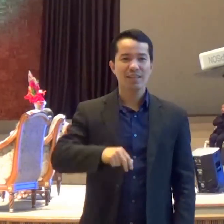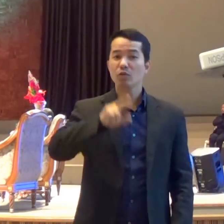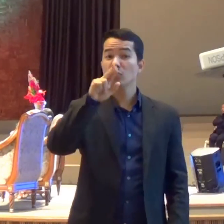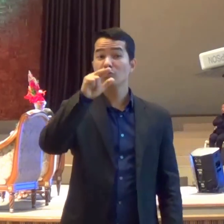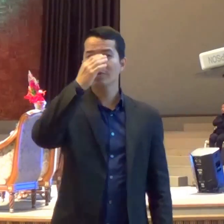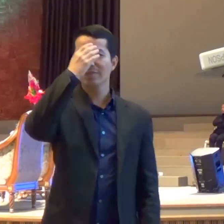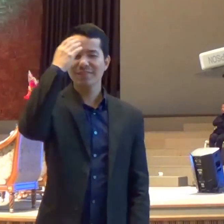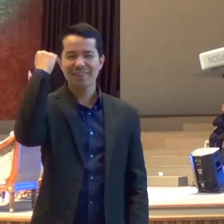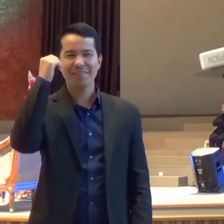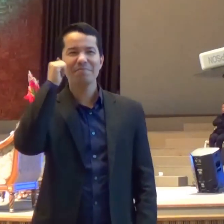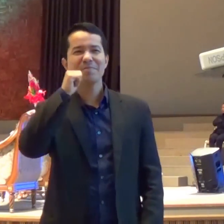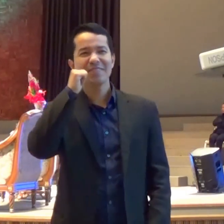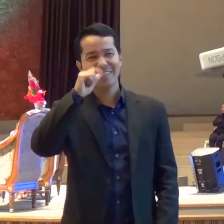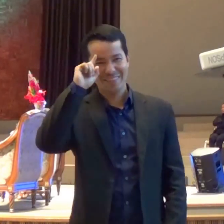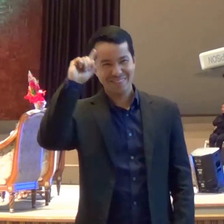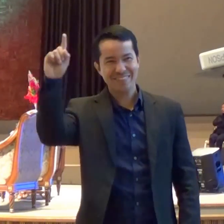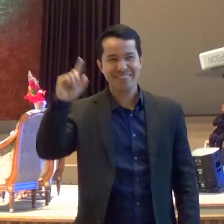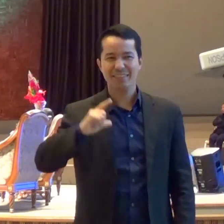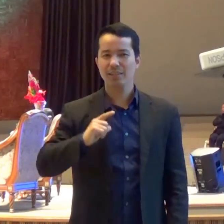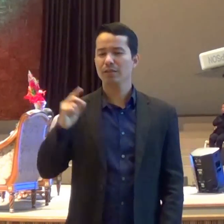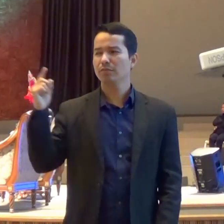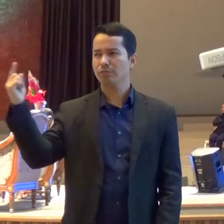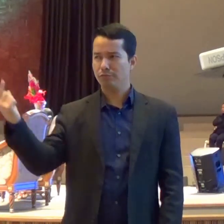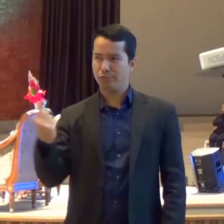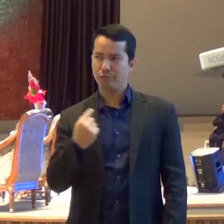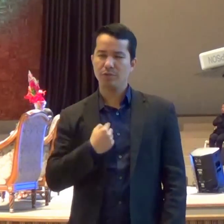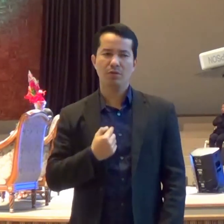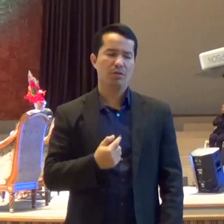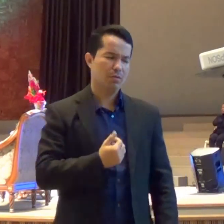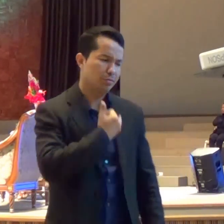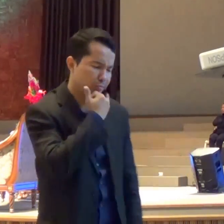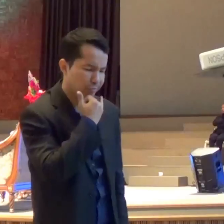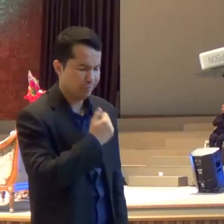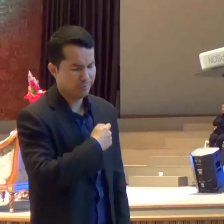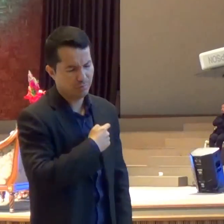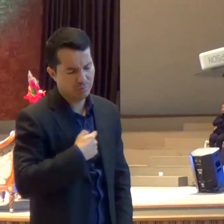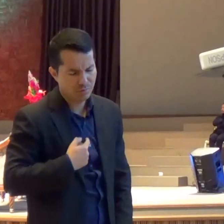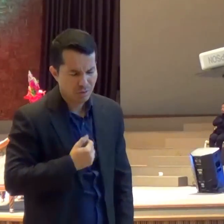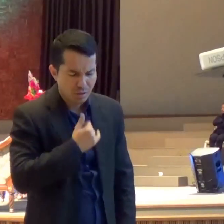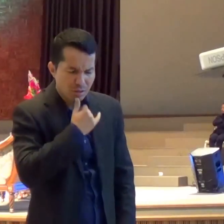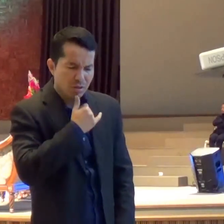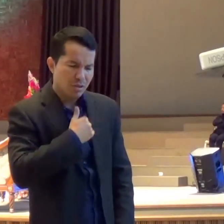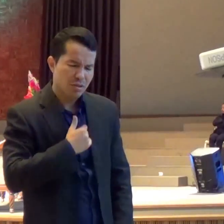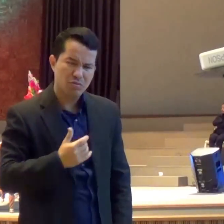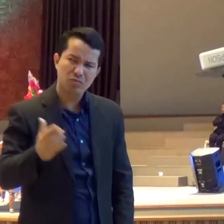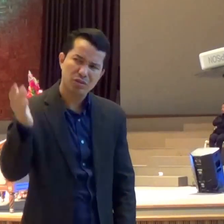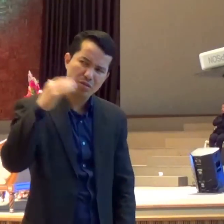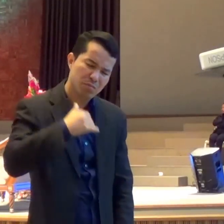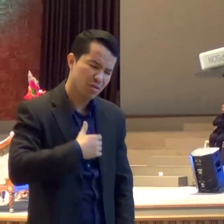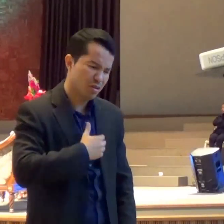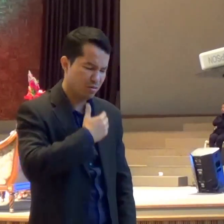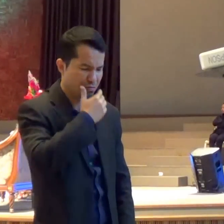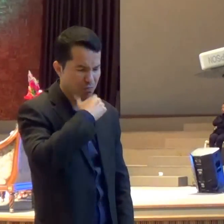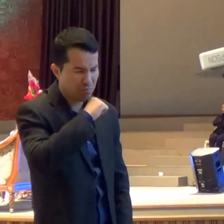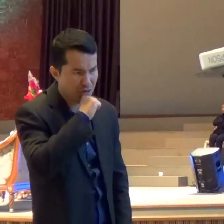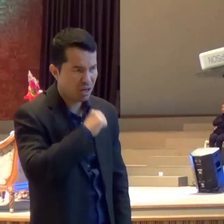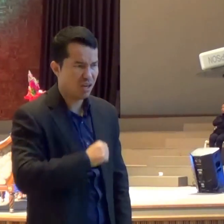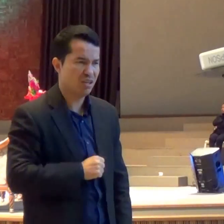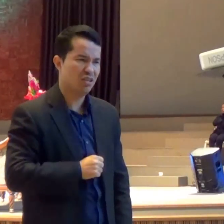mim Assim Pastor Eu estou muito triste Porque Eu convidei O meu pai Para o meu batismo E ele disse Que não vai vir